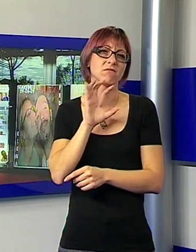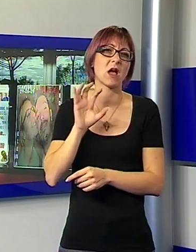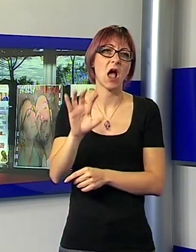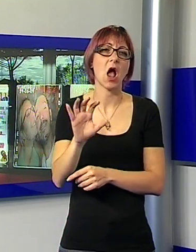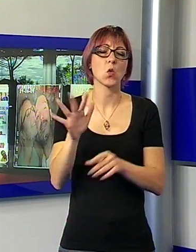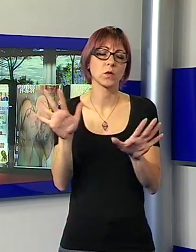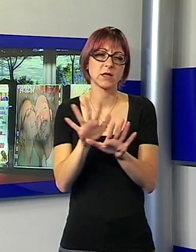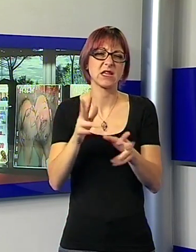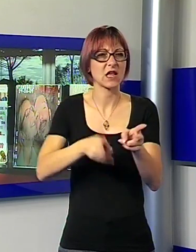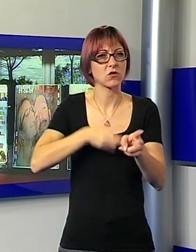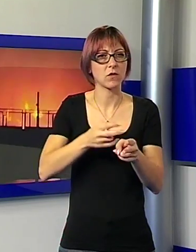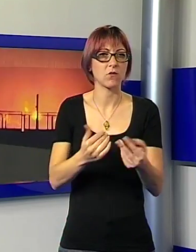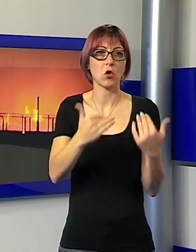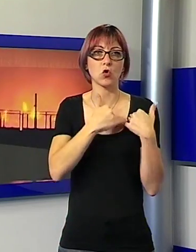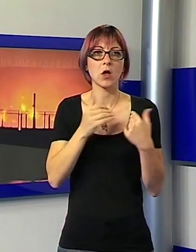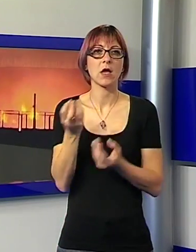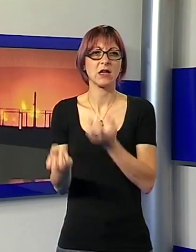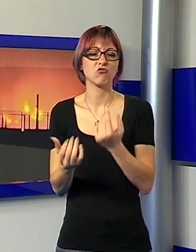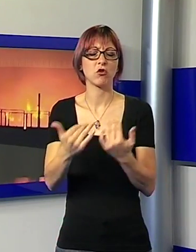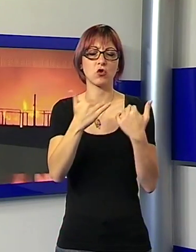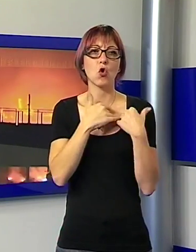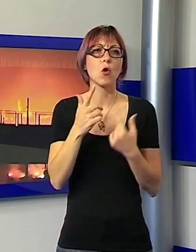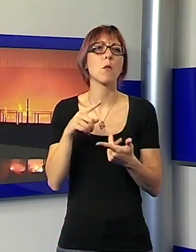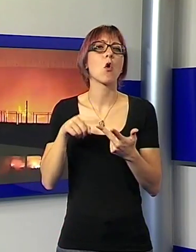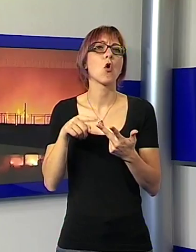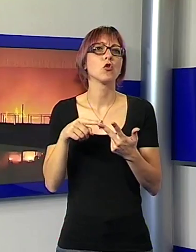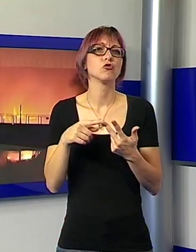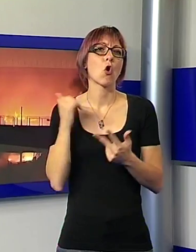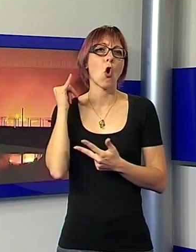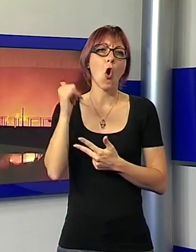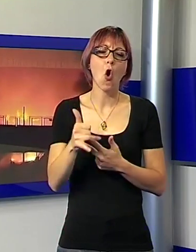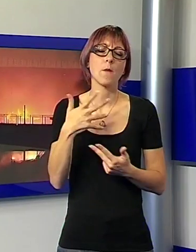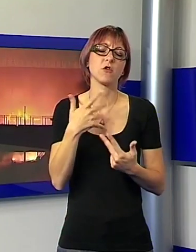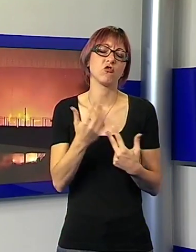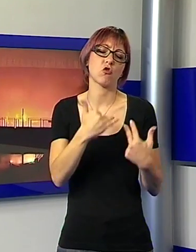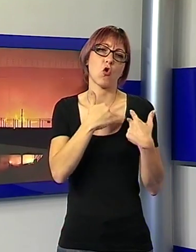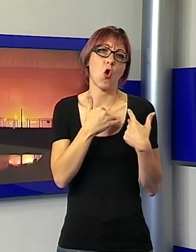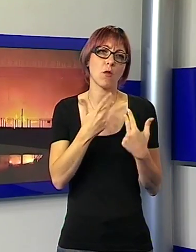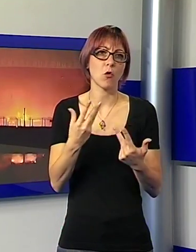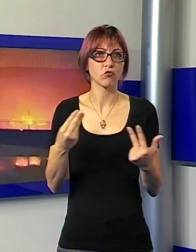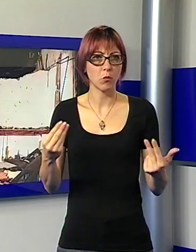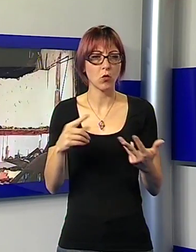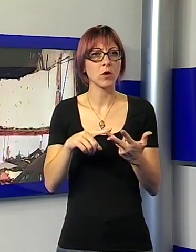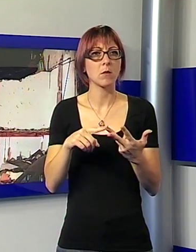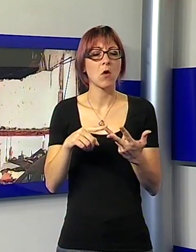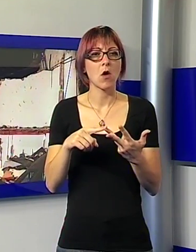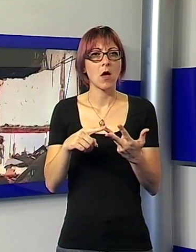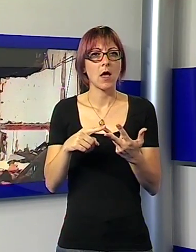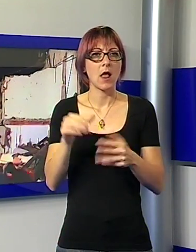ferroviario colposo, incendio colposo, omicidio colposo plurimo e lesioni colpose. L'attesa dei familiari delle vittime